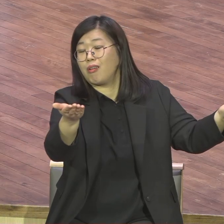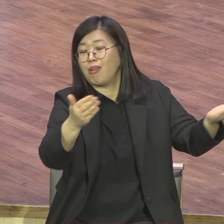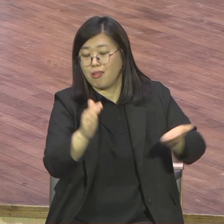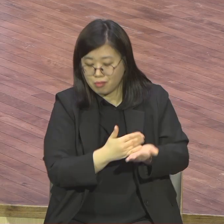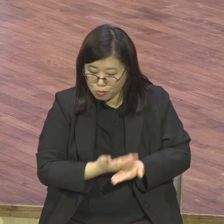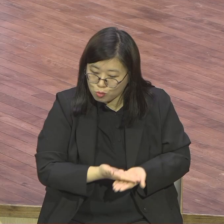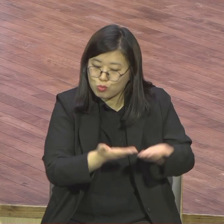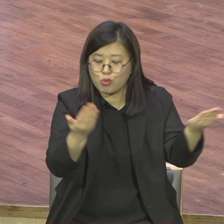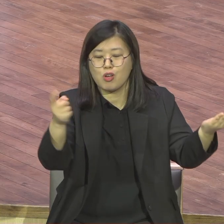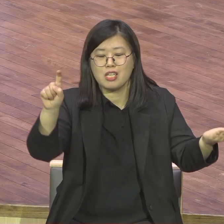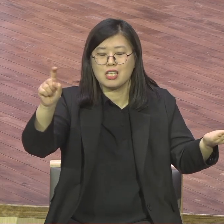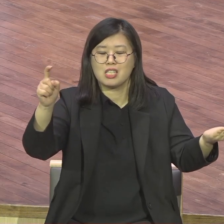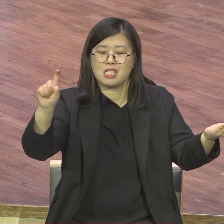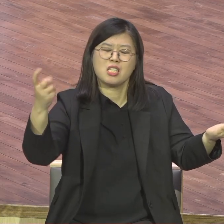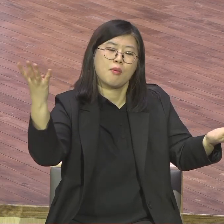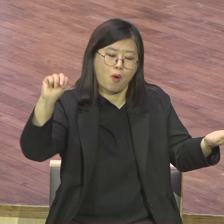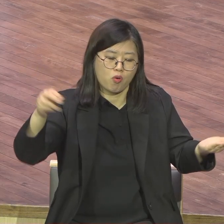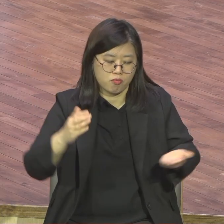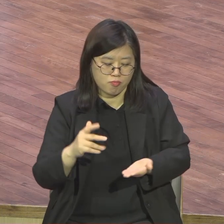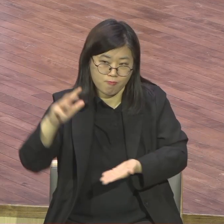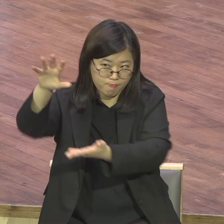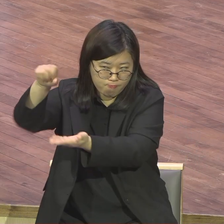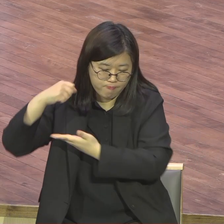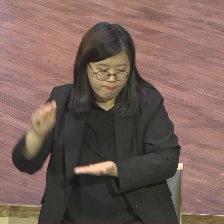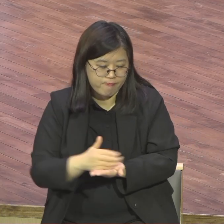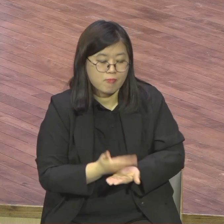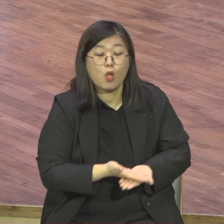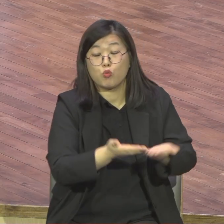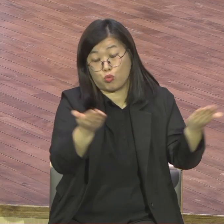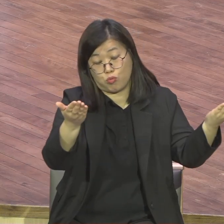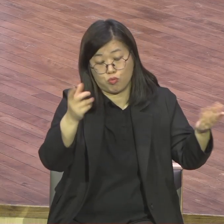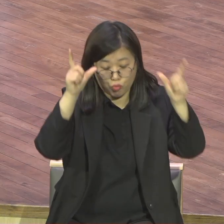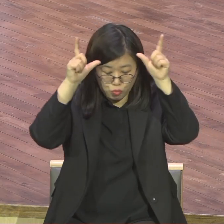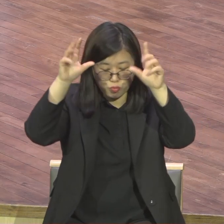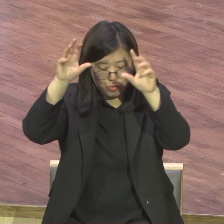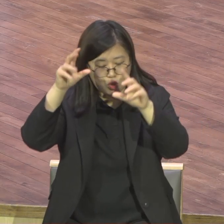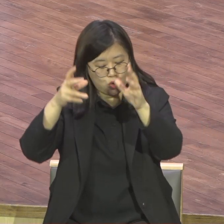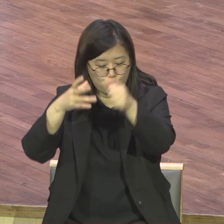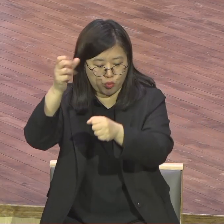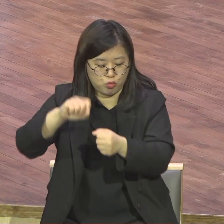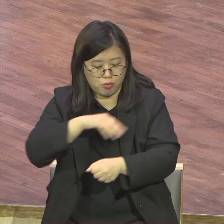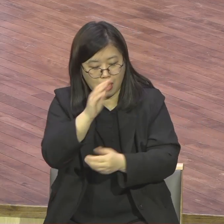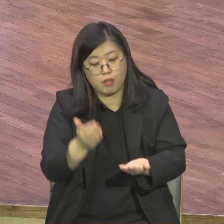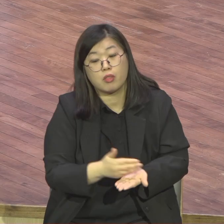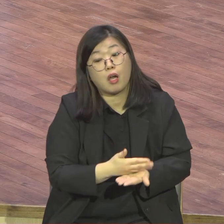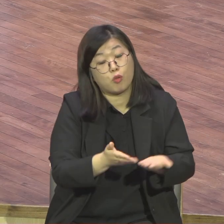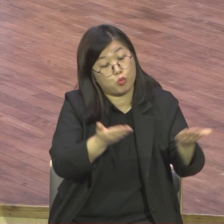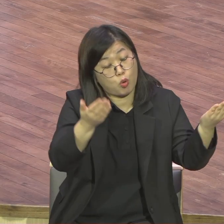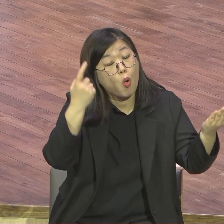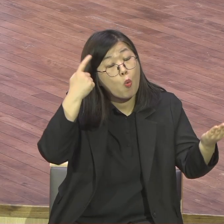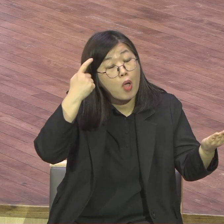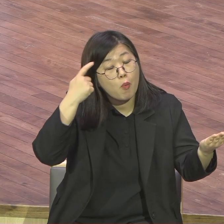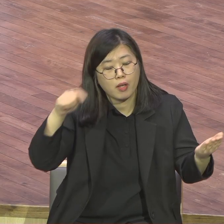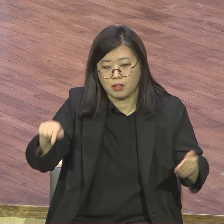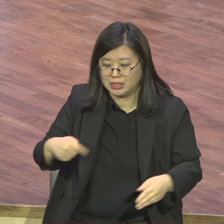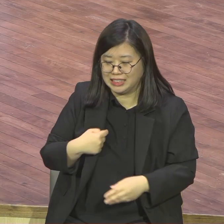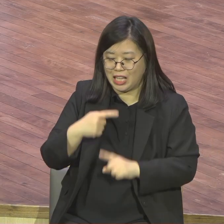어마어마하더만 이걸 지금 다 보내는데 매도 수성 매도